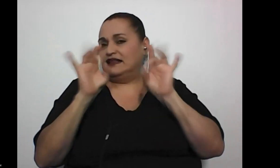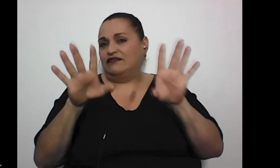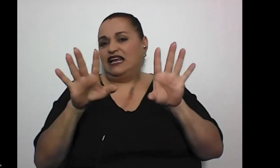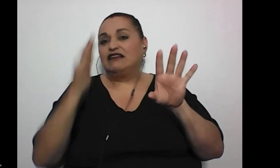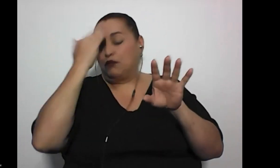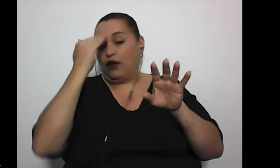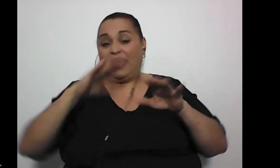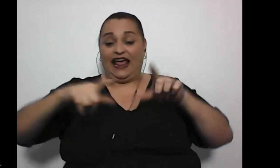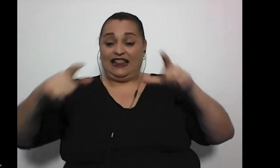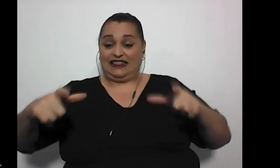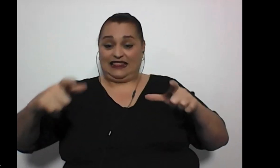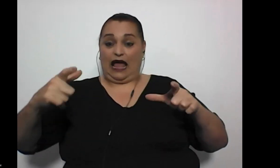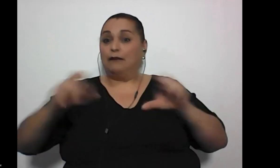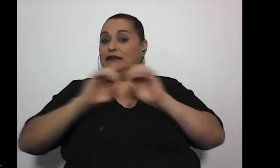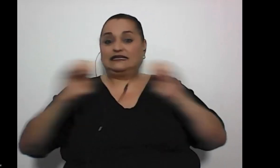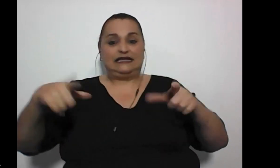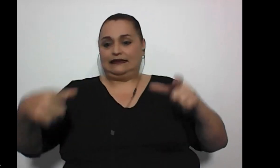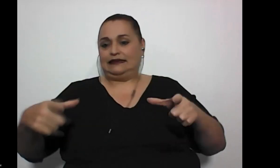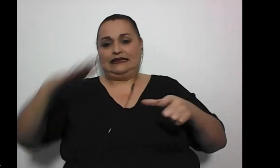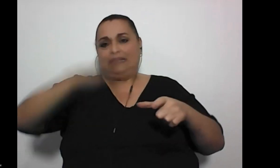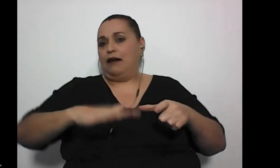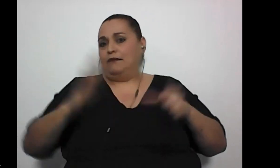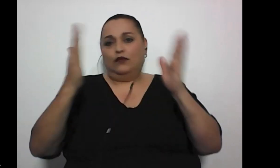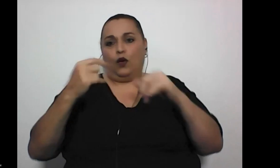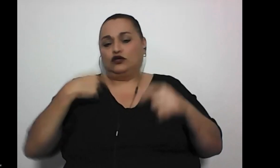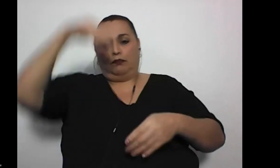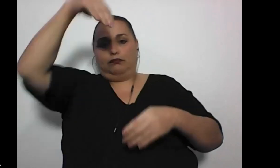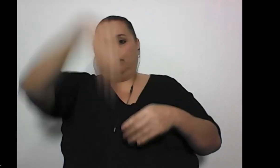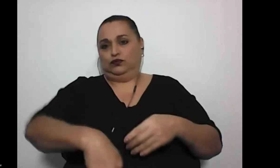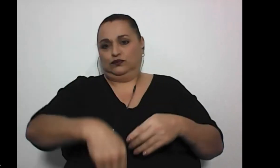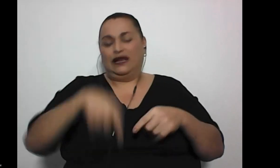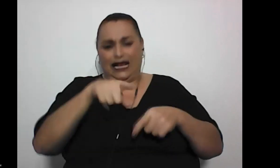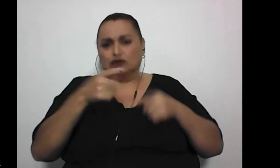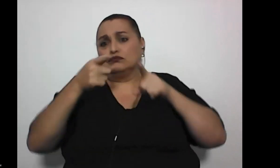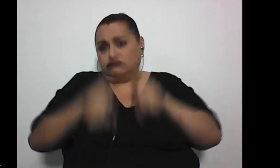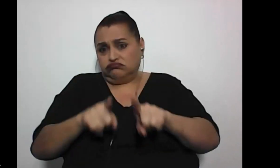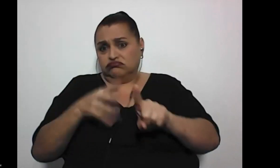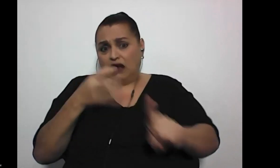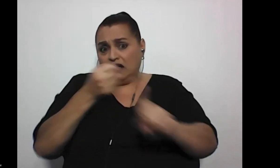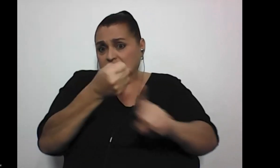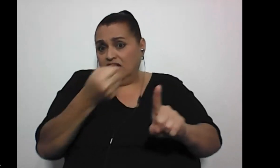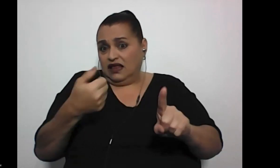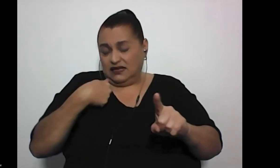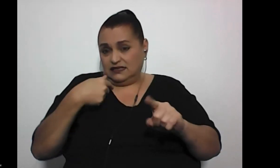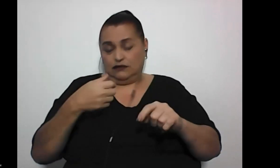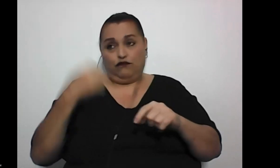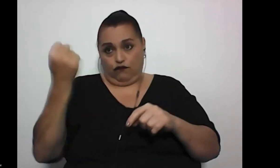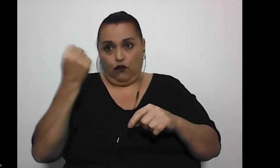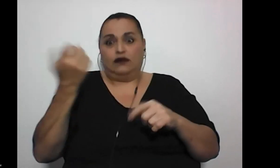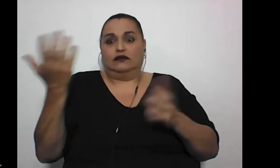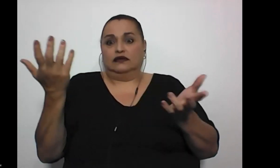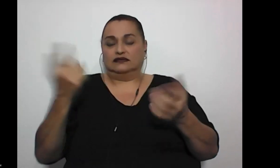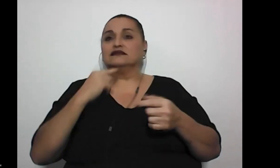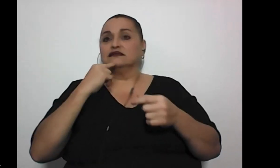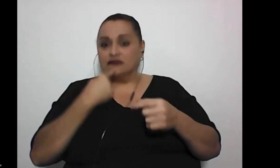una tapa de medidor de agua sin esa tapa, ¿verdad? Entonces, pues eso nos puede provocar lesiones bastante fuertes, bastante